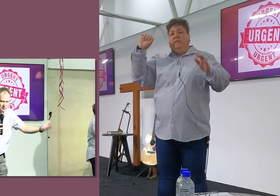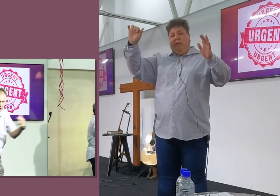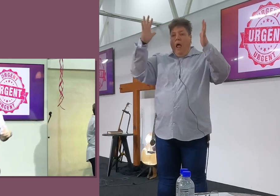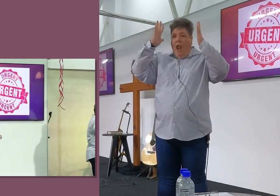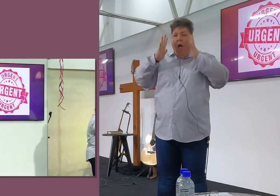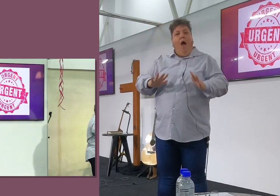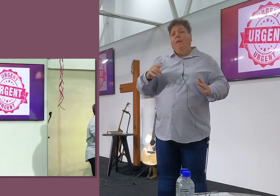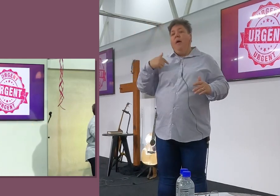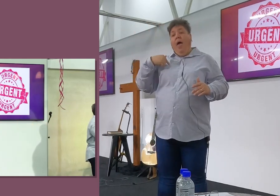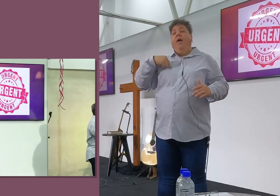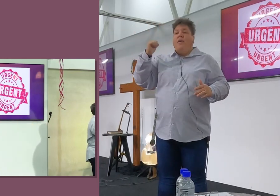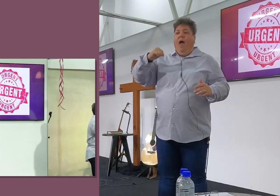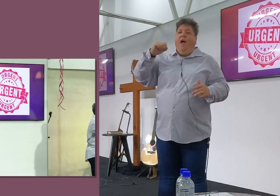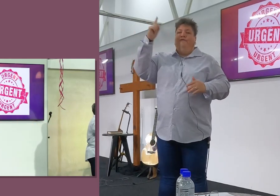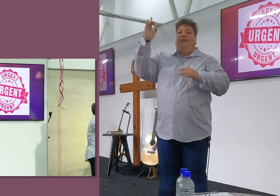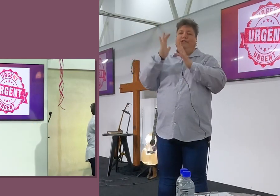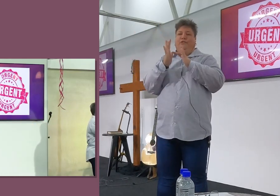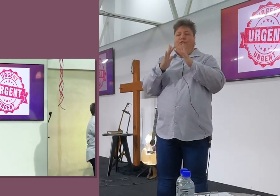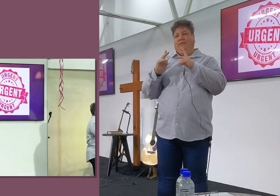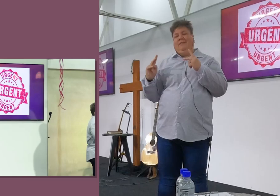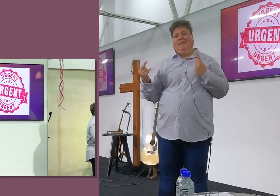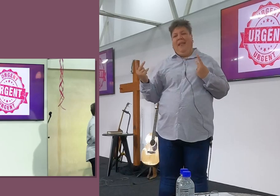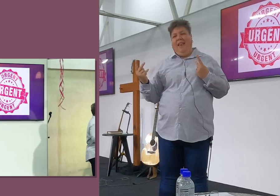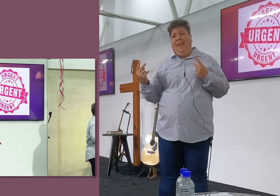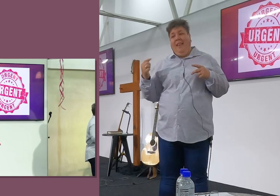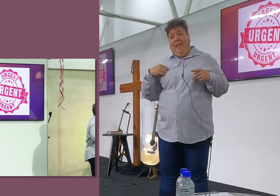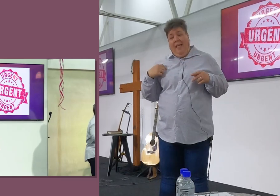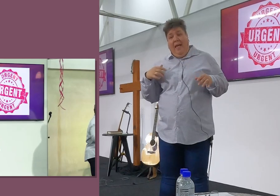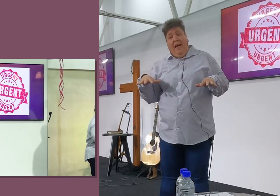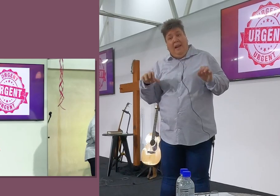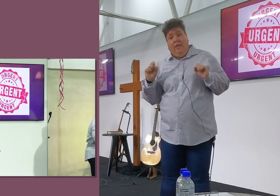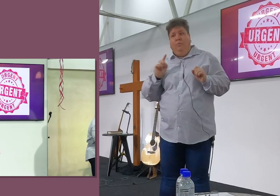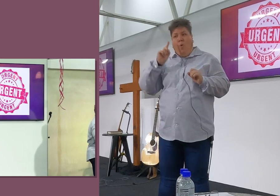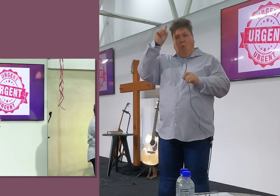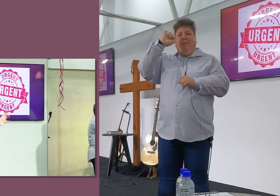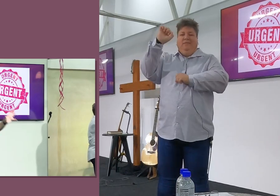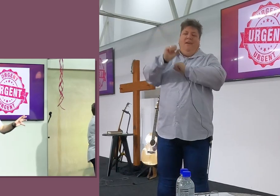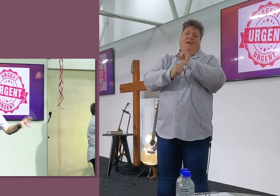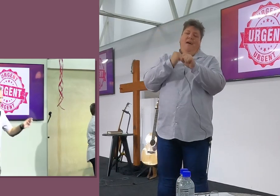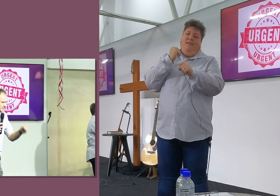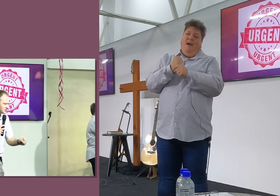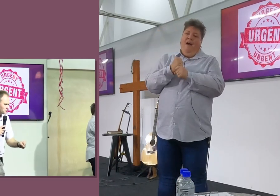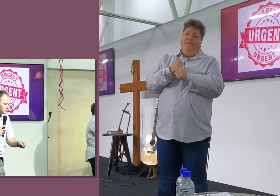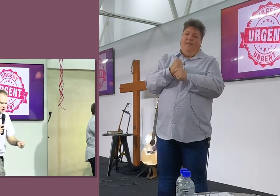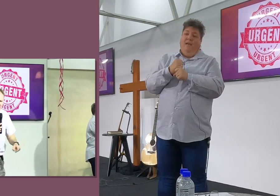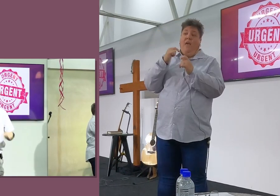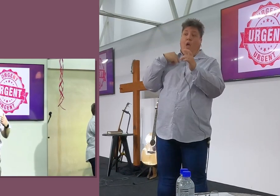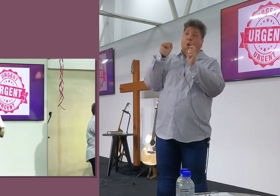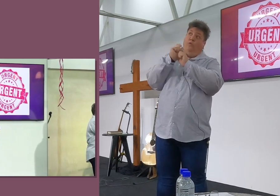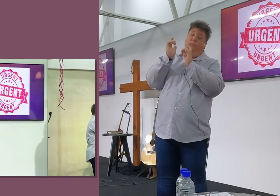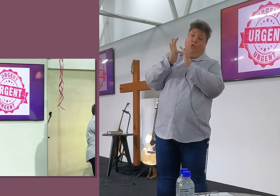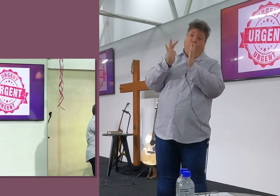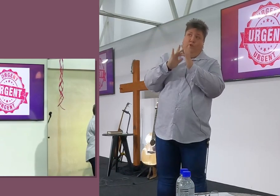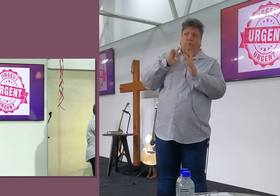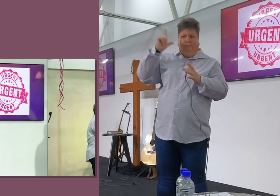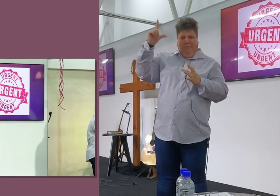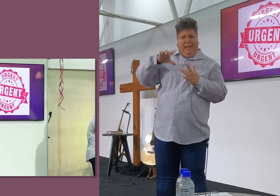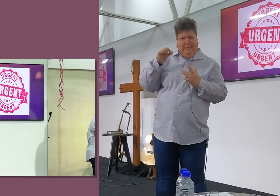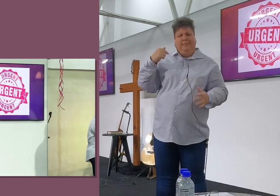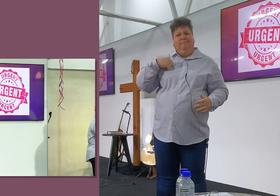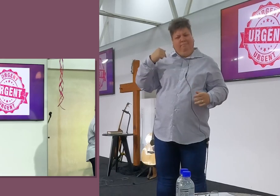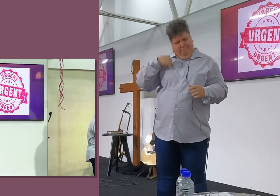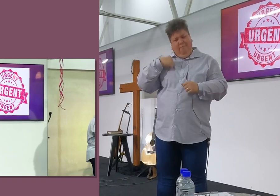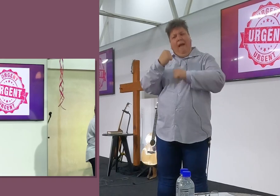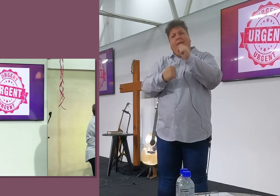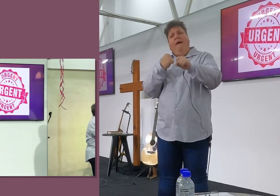nou terug by ons vandag. Die feit dat ek en jy gered is, is net Godse genade. Die feit dat ek en jy Jesus ontmoet het, is Godse genade en daarom